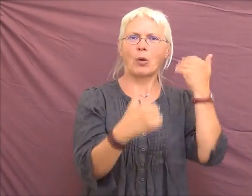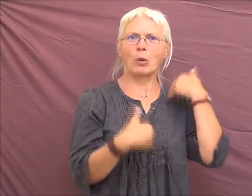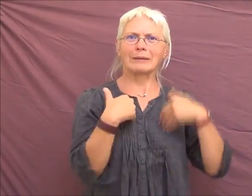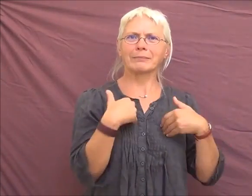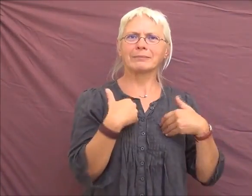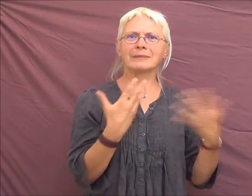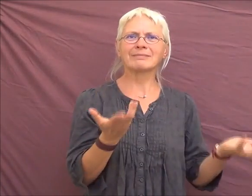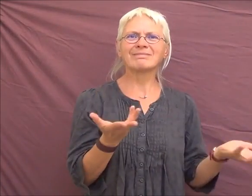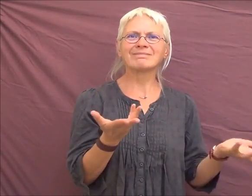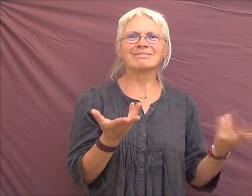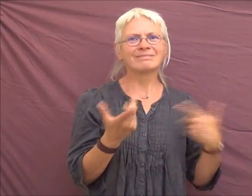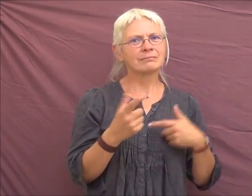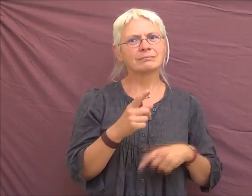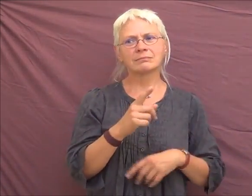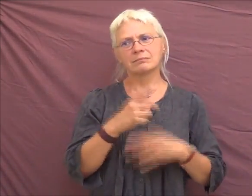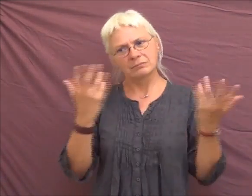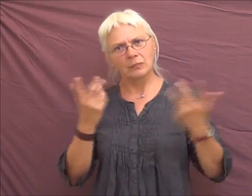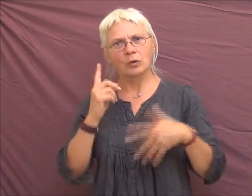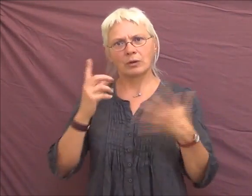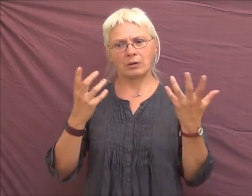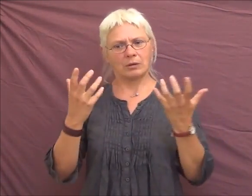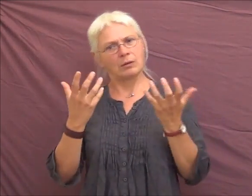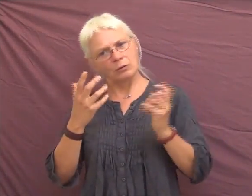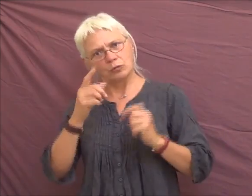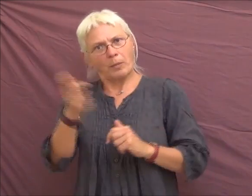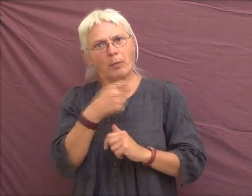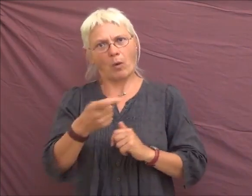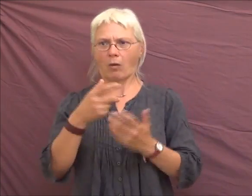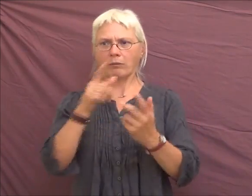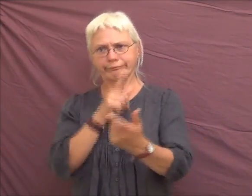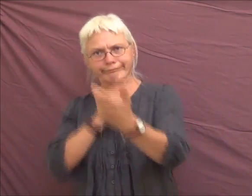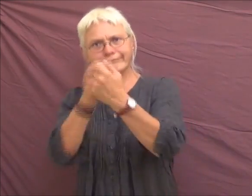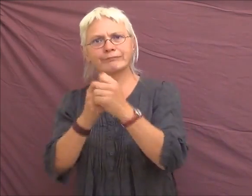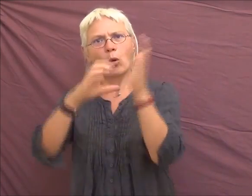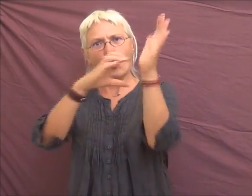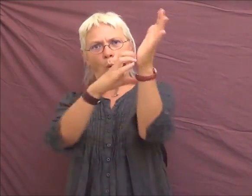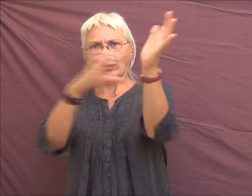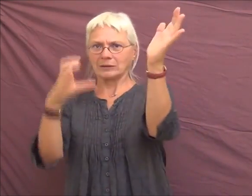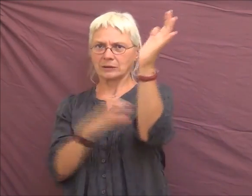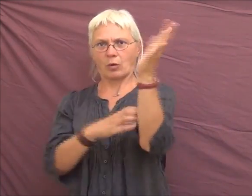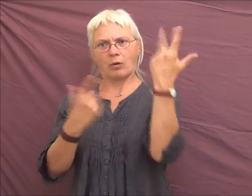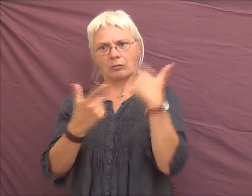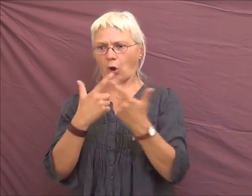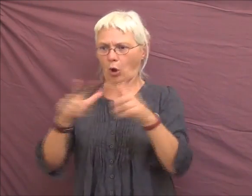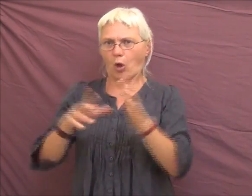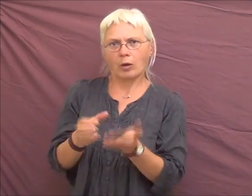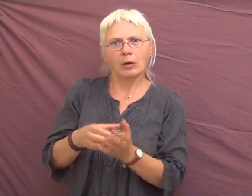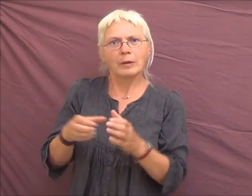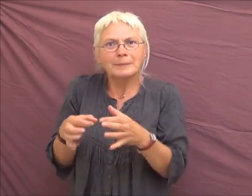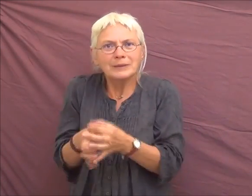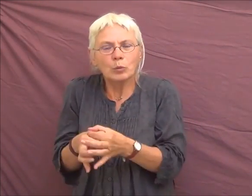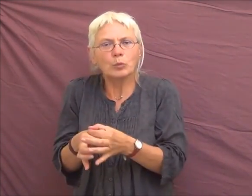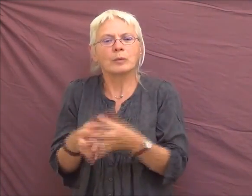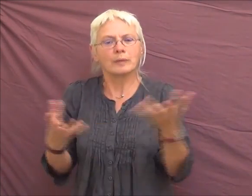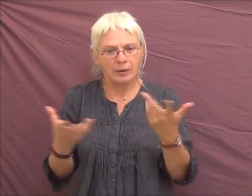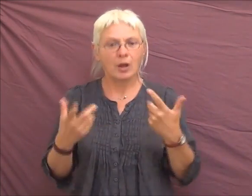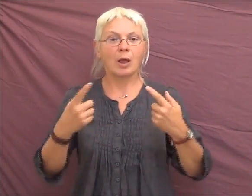et pas dans la Constitution comme étant la loi d'une minorité. Et on s'est dit qu'on allait profiter de ces lois sur le handicap, mais